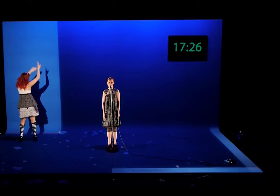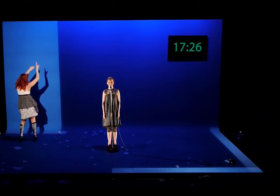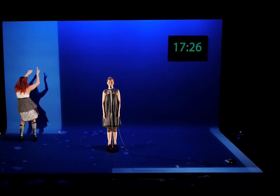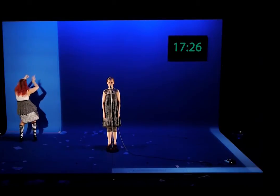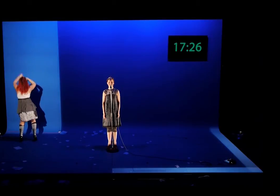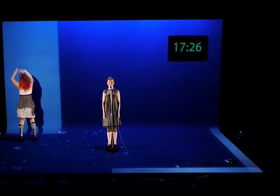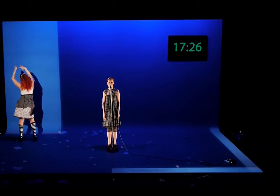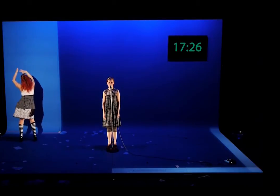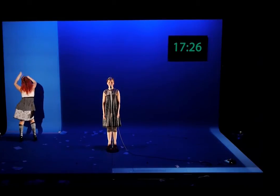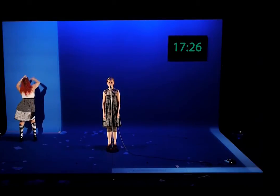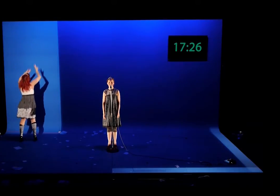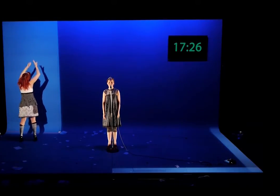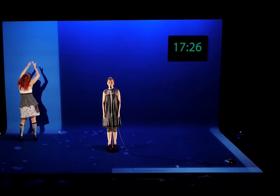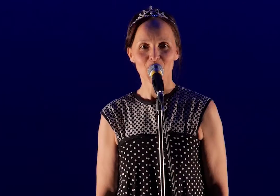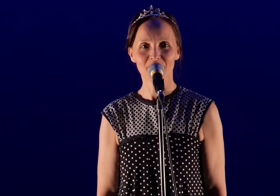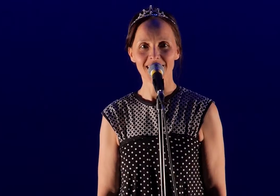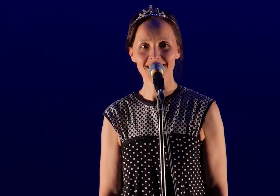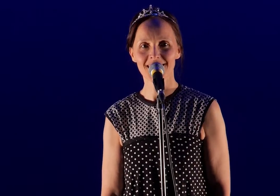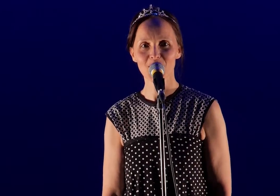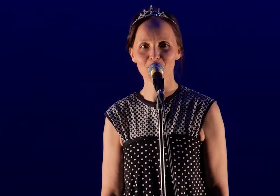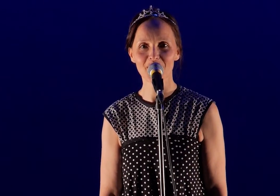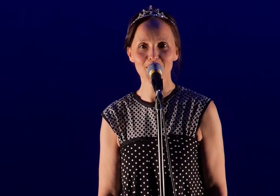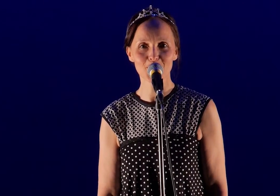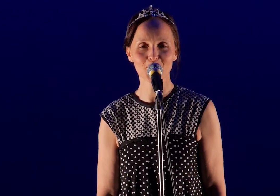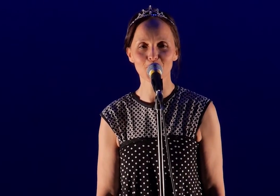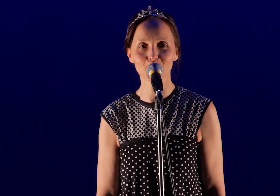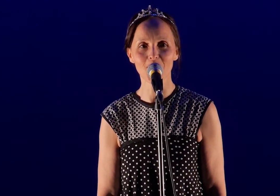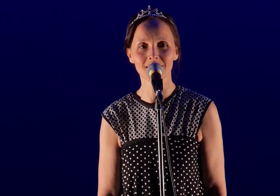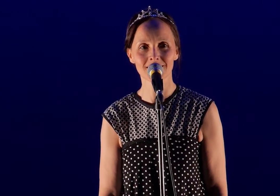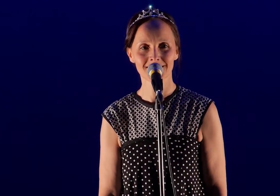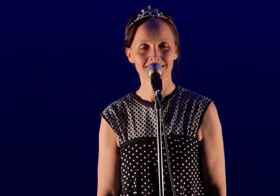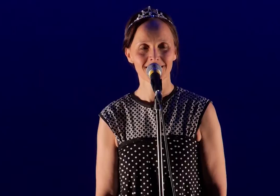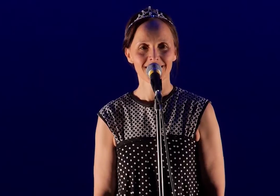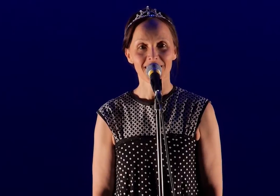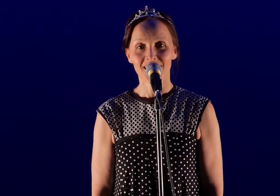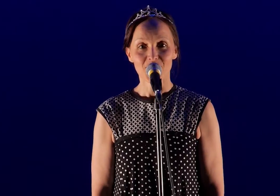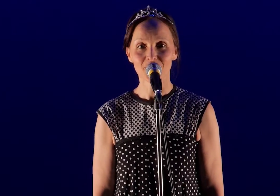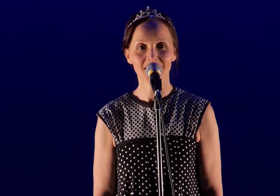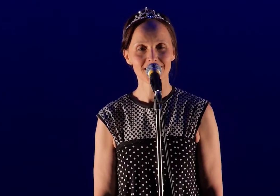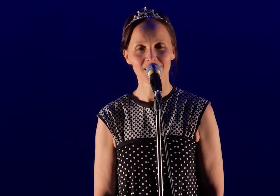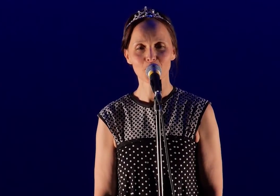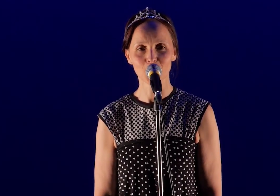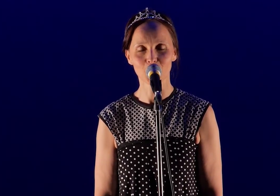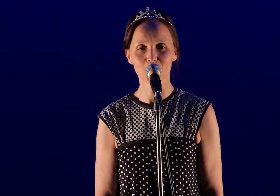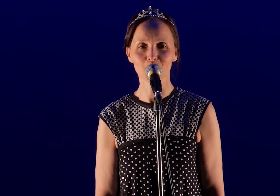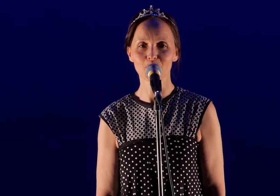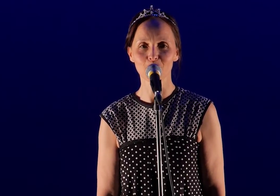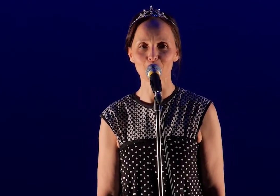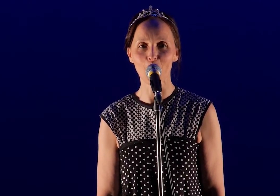on peut se relever. Je valse, je valse sans toi. Je valse, je tourne, tourne en